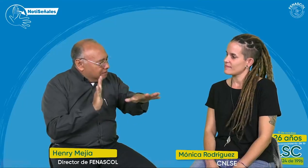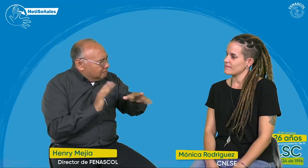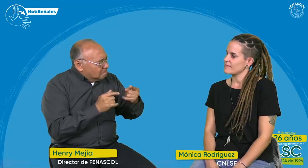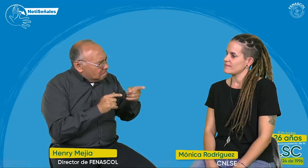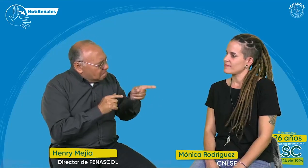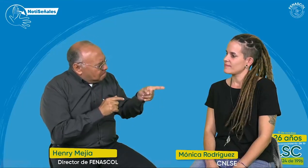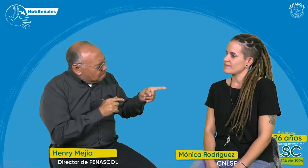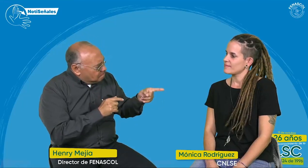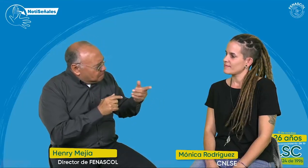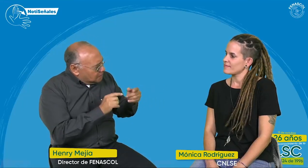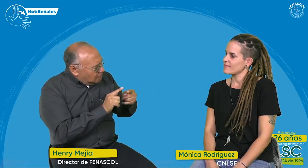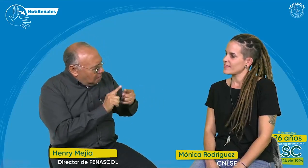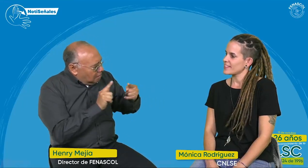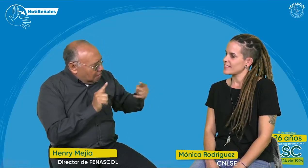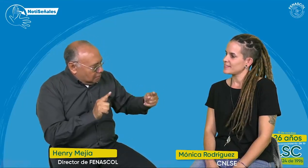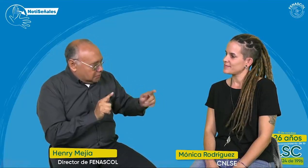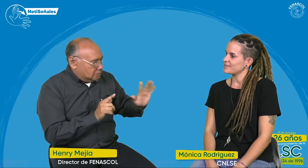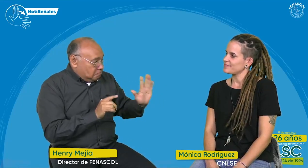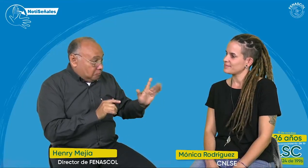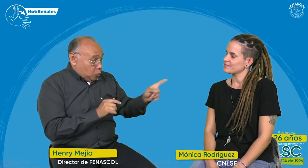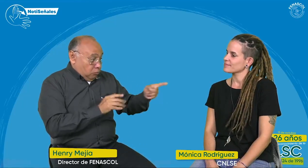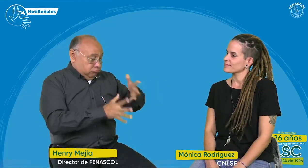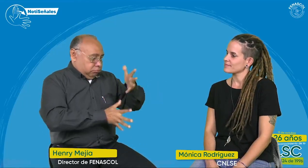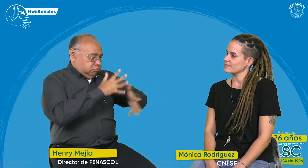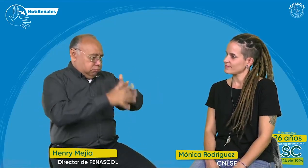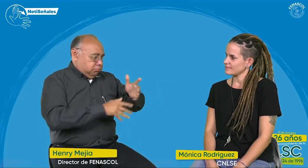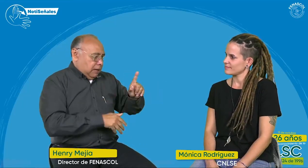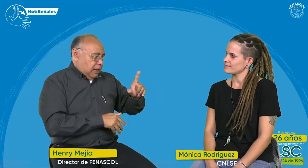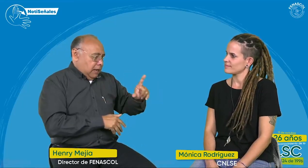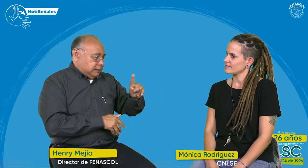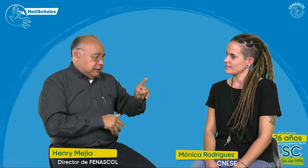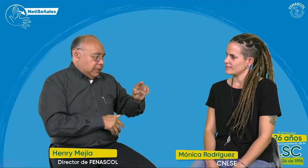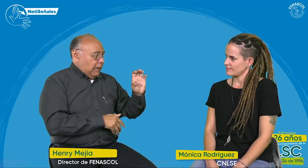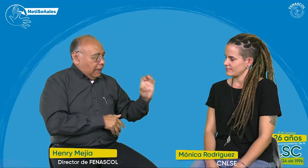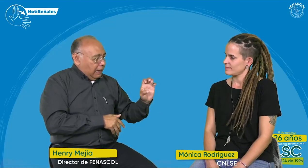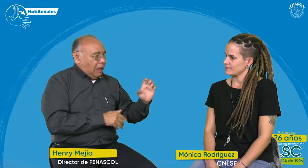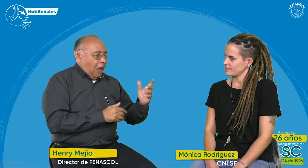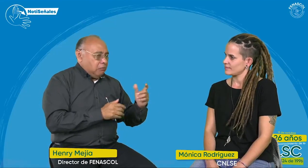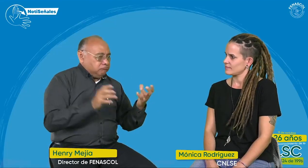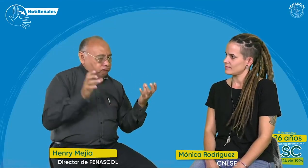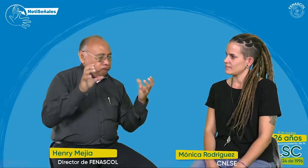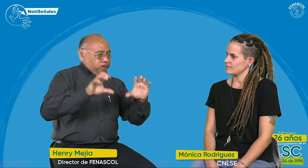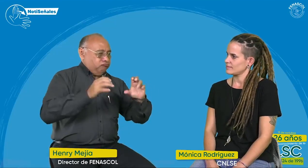miércoles, jueves y viernes con nosotros. Empecemos porque nos comentes un poco más acerca del CENELSE.